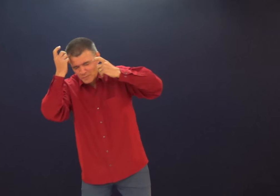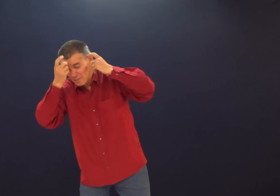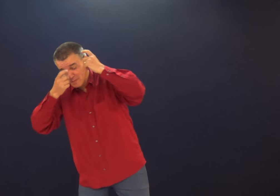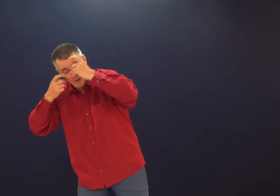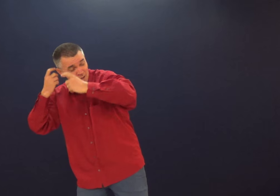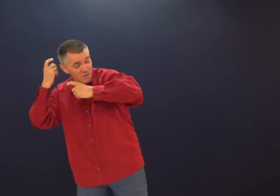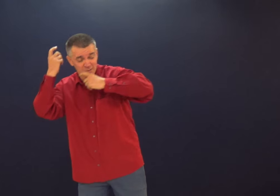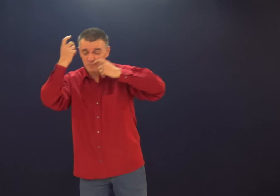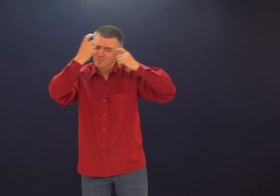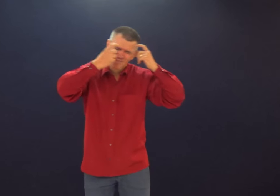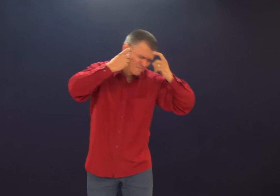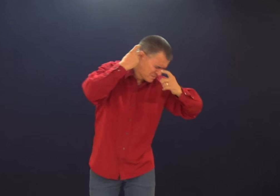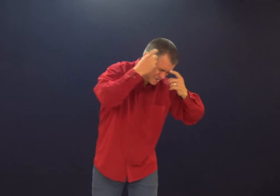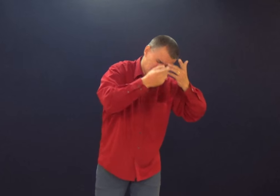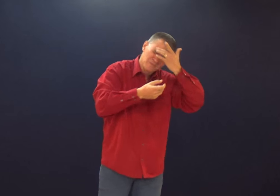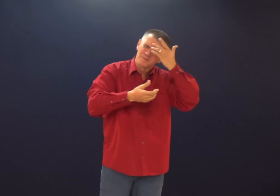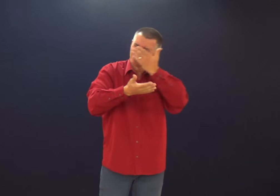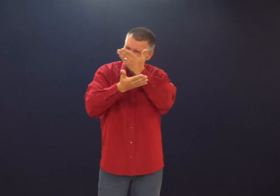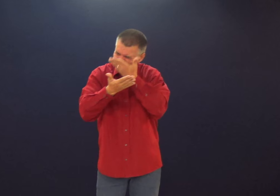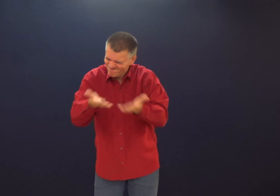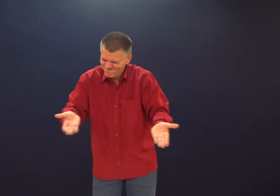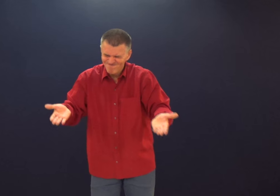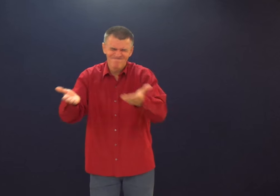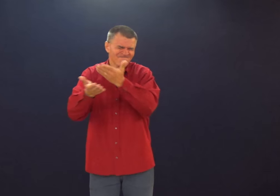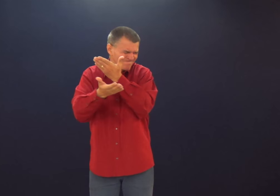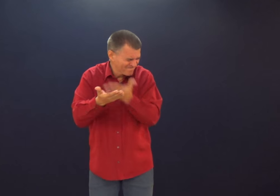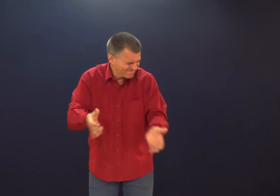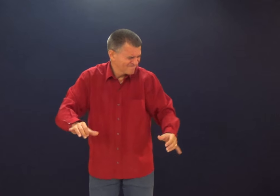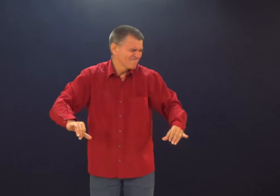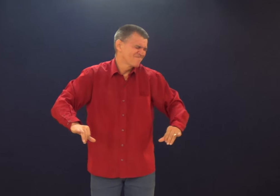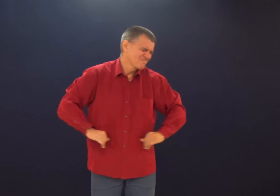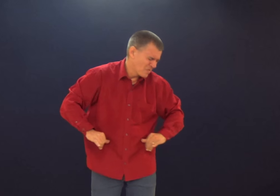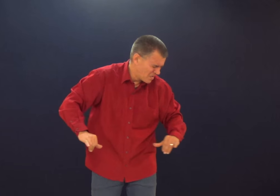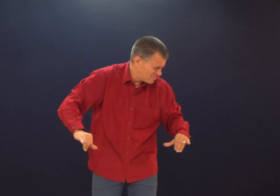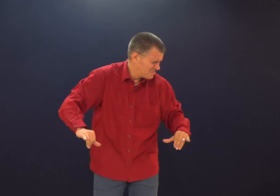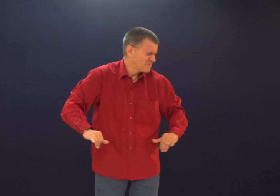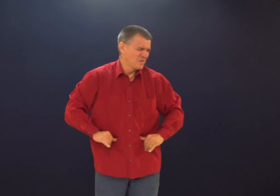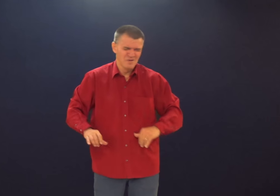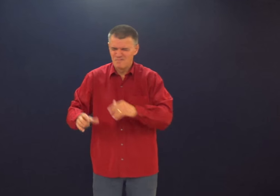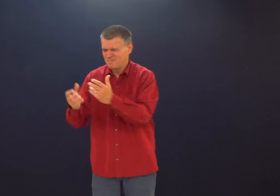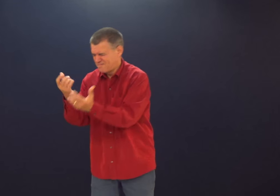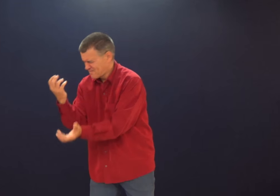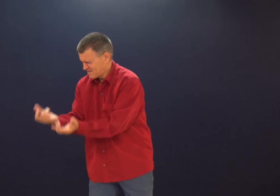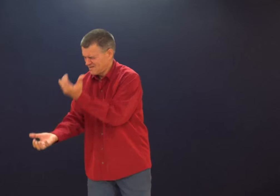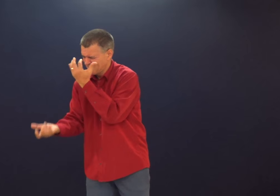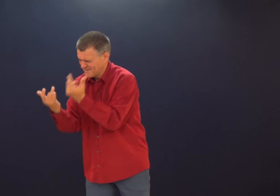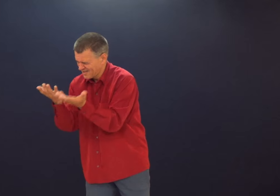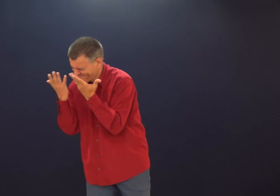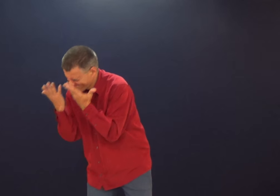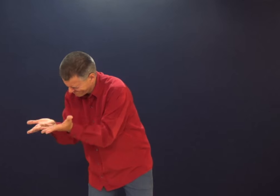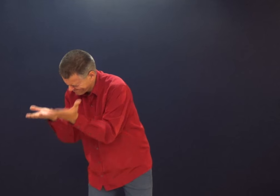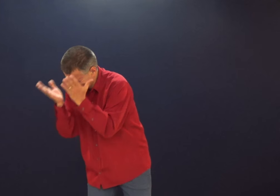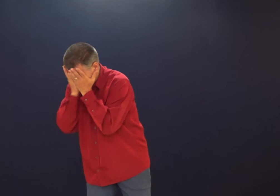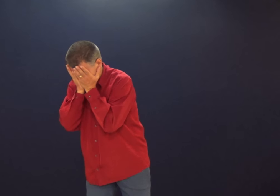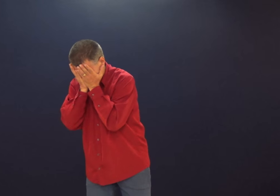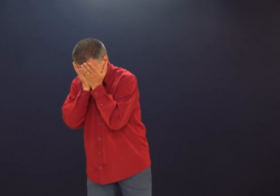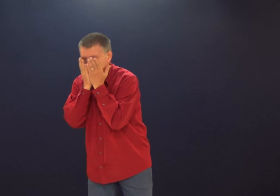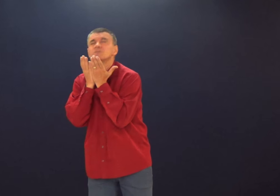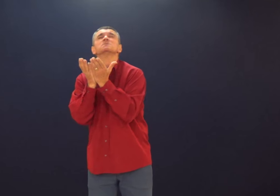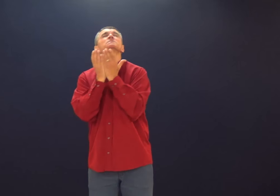O Senhor se preocupa muito. O Senhor sabe que tem muitas pessoas se perdendo, e com isso elas estão sofrendo. E o